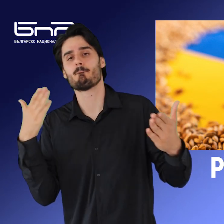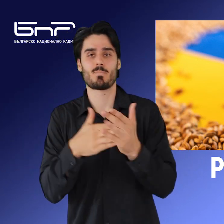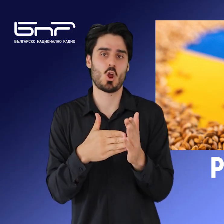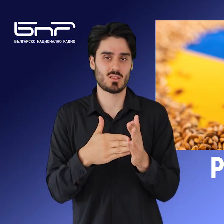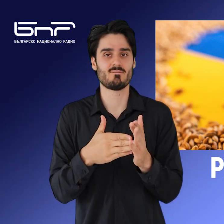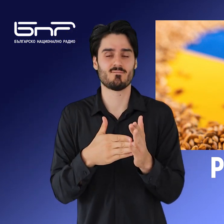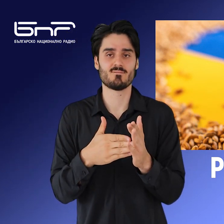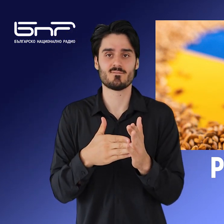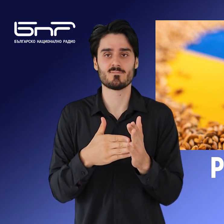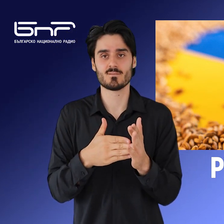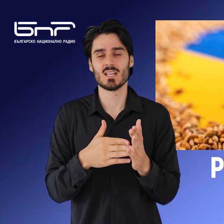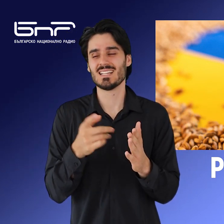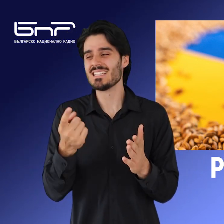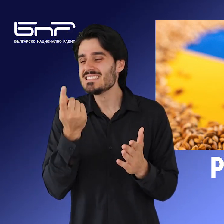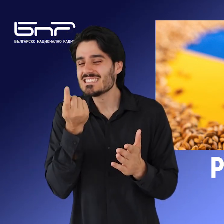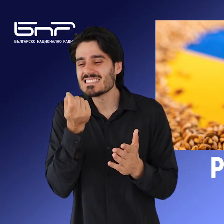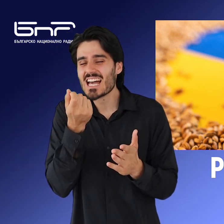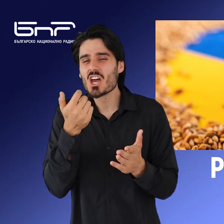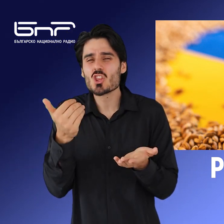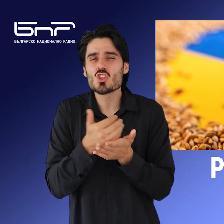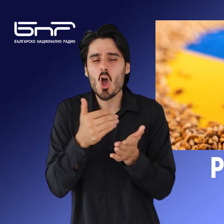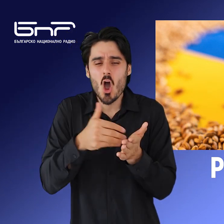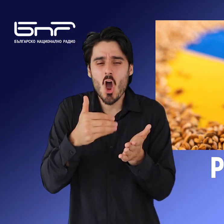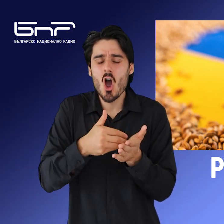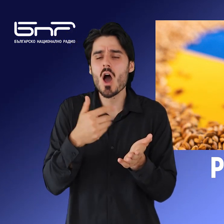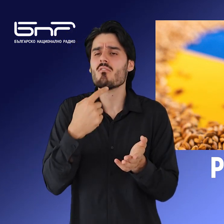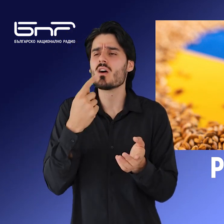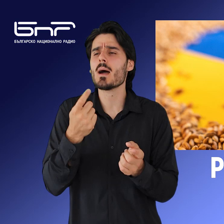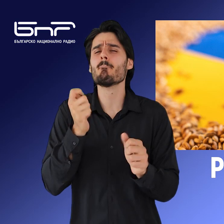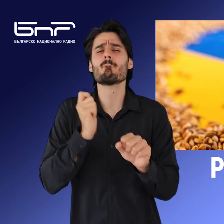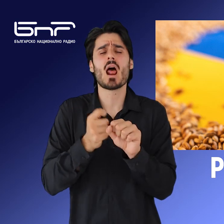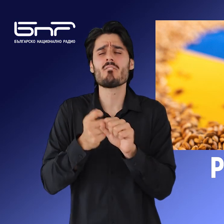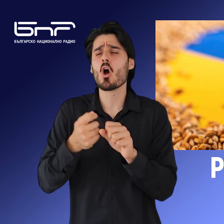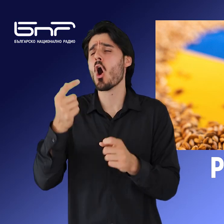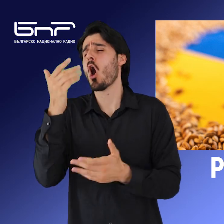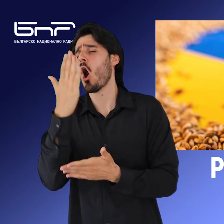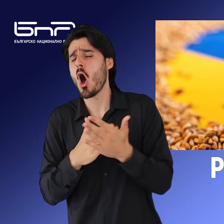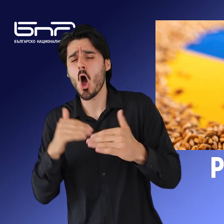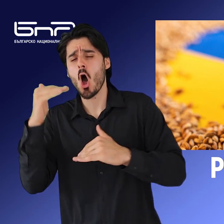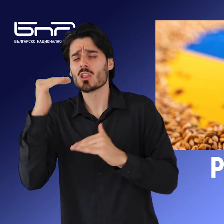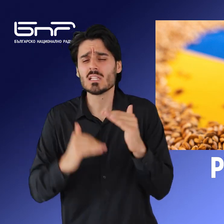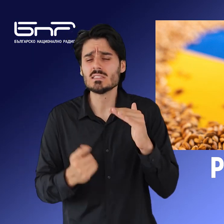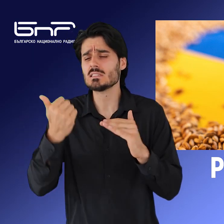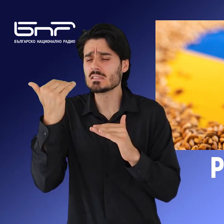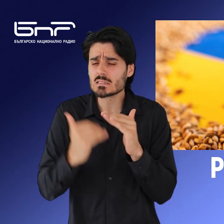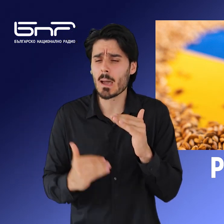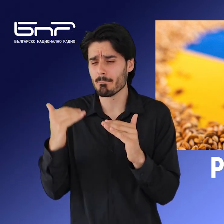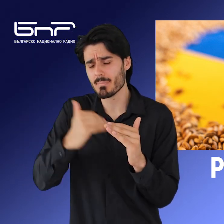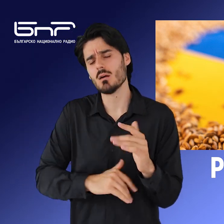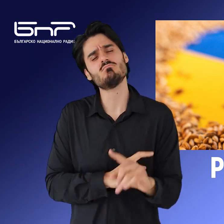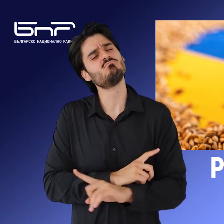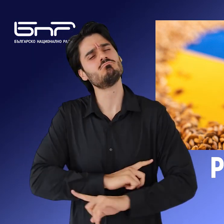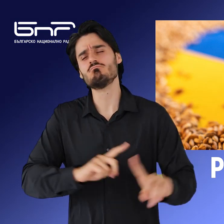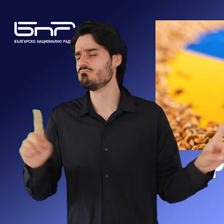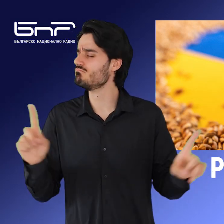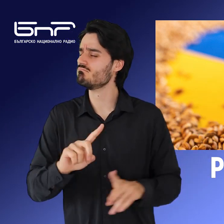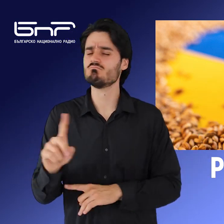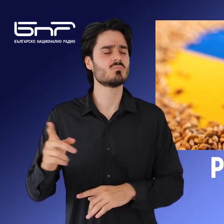става дума за знаковата зърна на сделка, да се правят остъпкин изнодвач означава той да бъде окоръжаван да продължава с изнодването. От